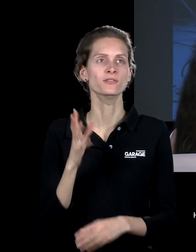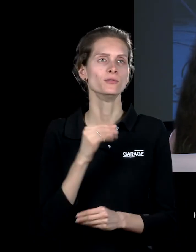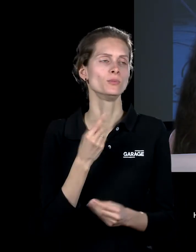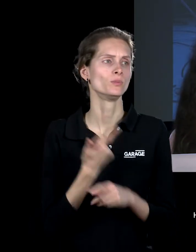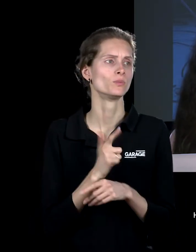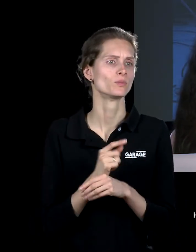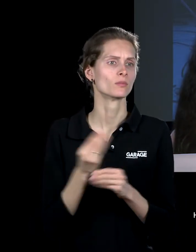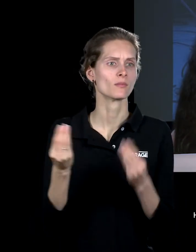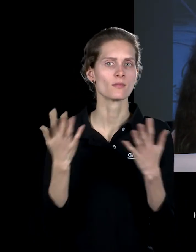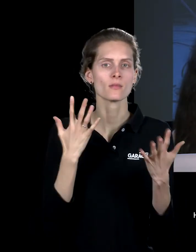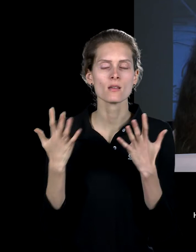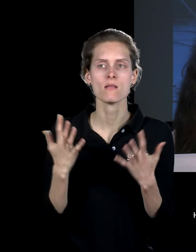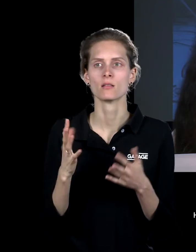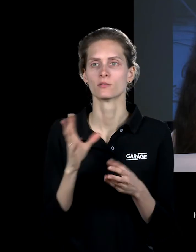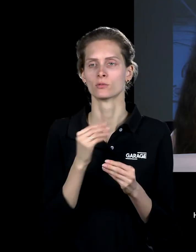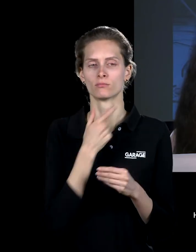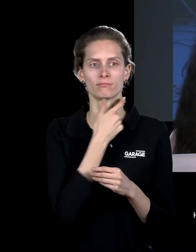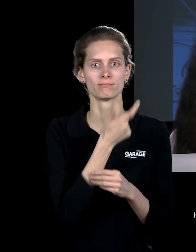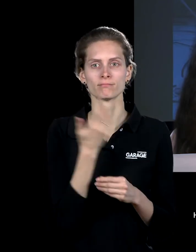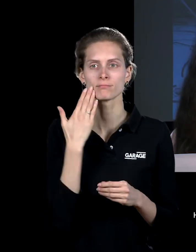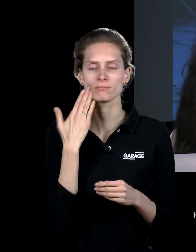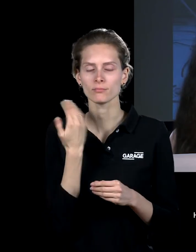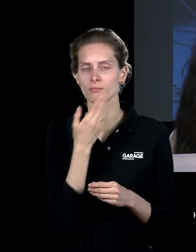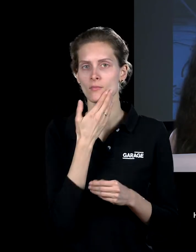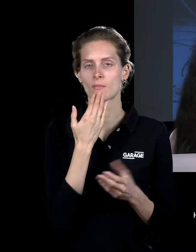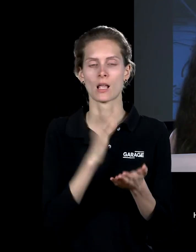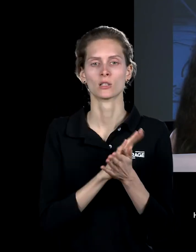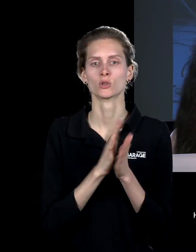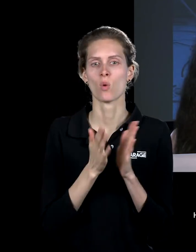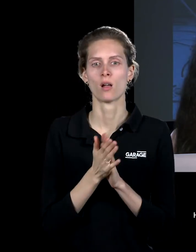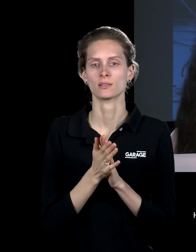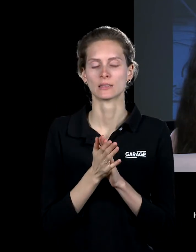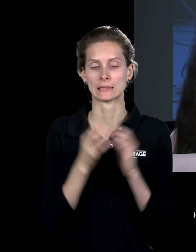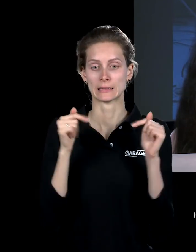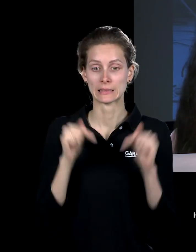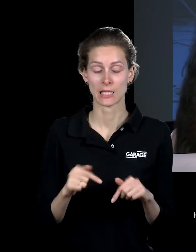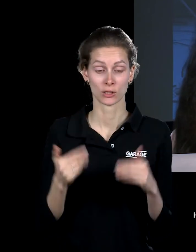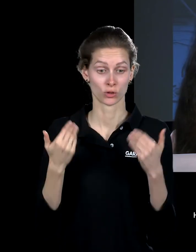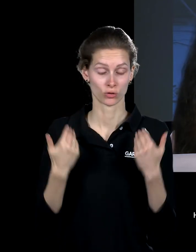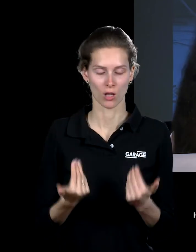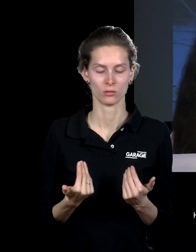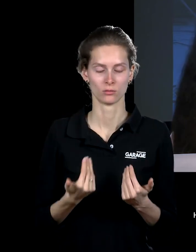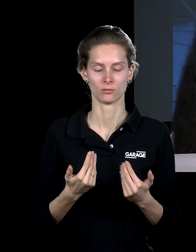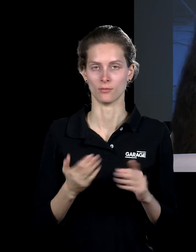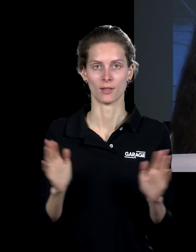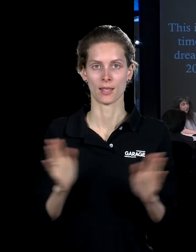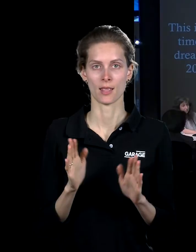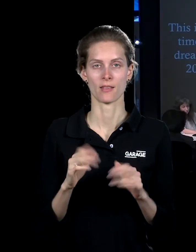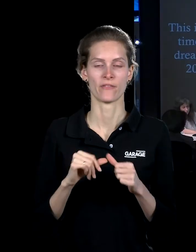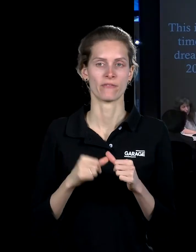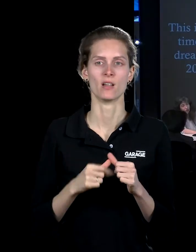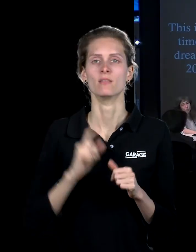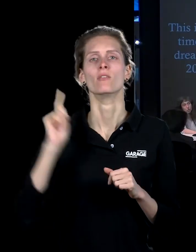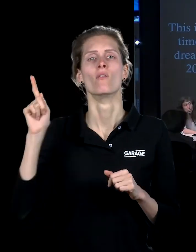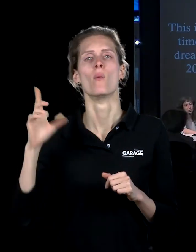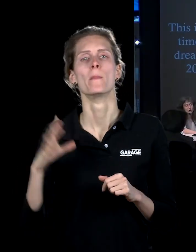ярко, но ни одна ситуация не является той ситуацией, что произведение искусства является здесь и сейчас. Это всегда отсылка к чему-то. И